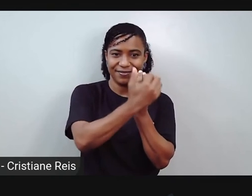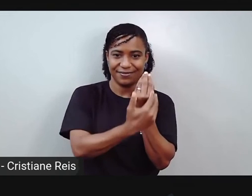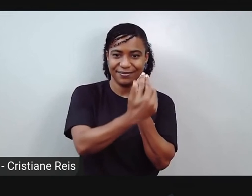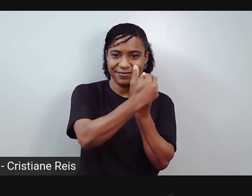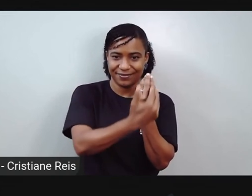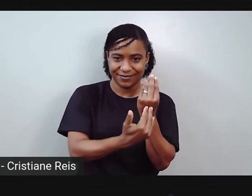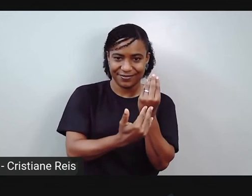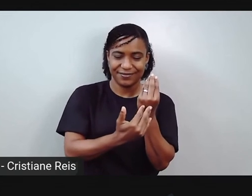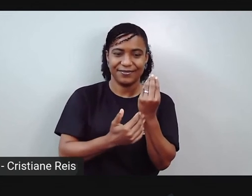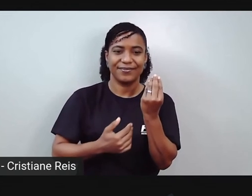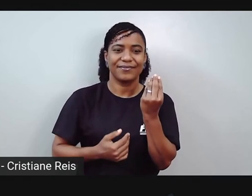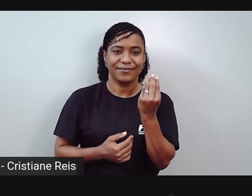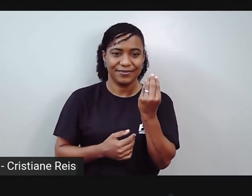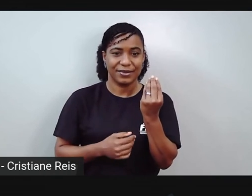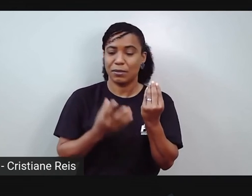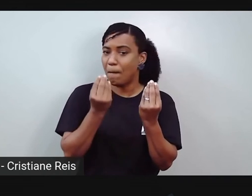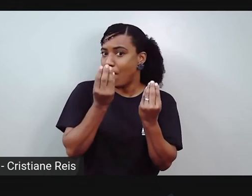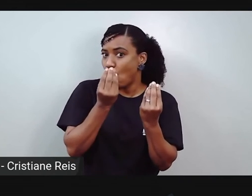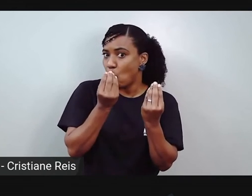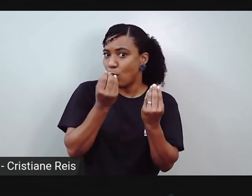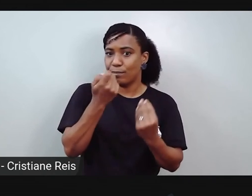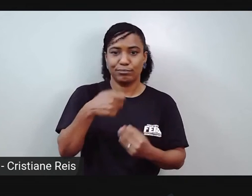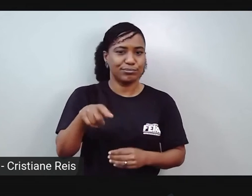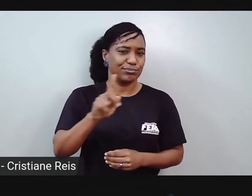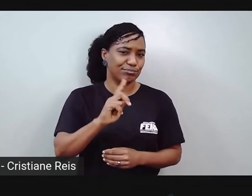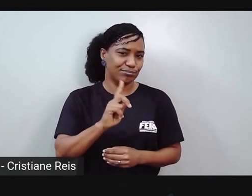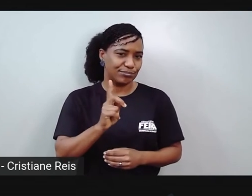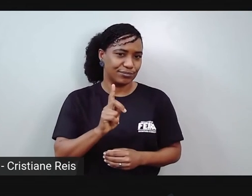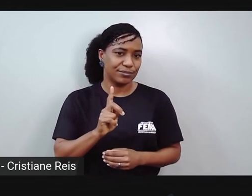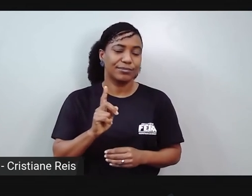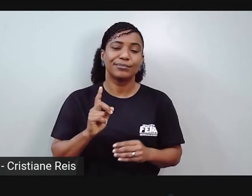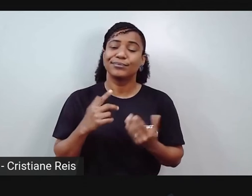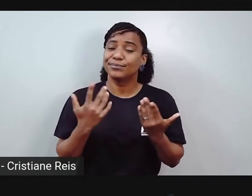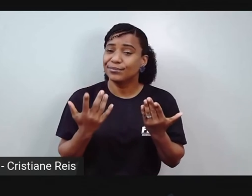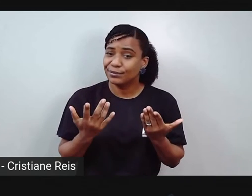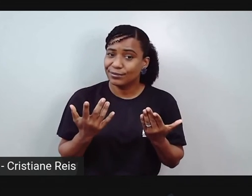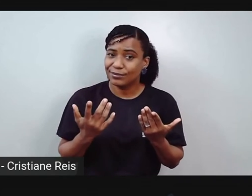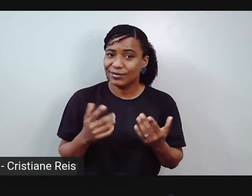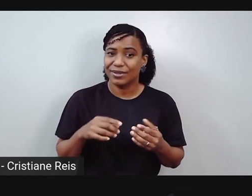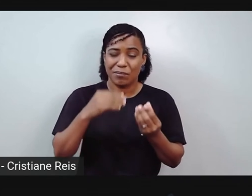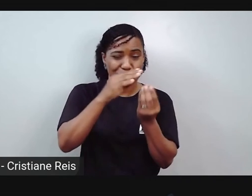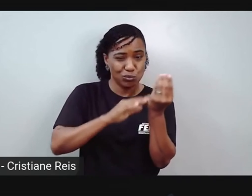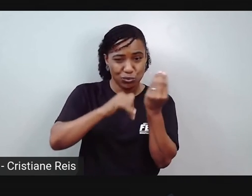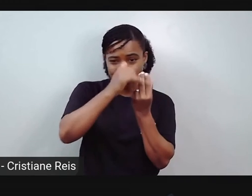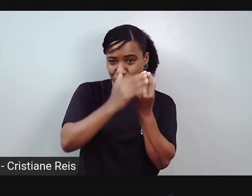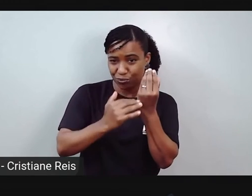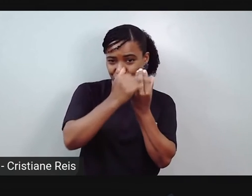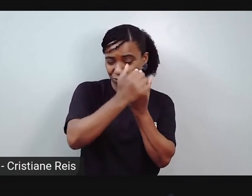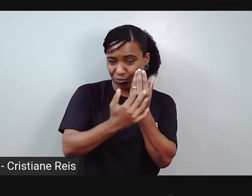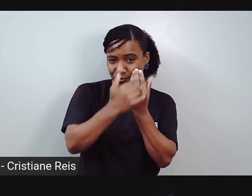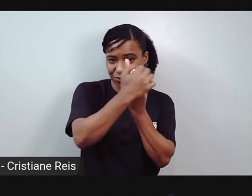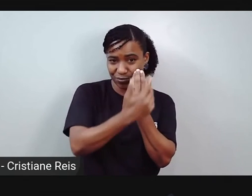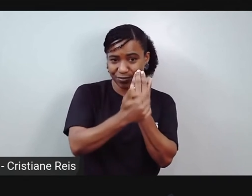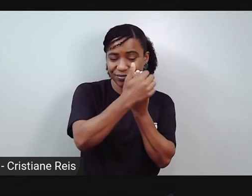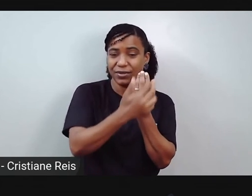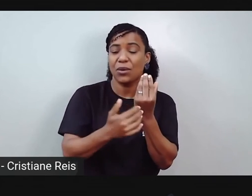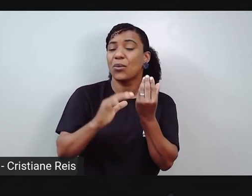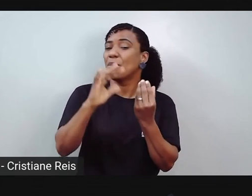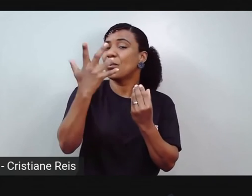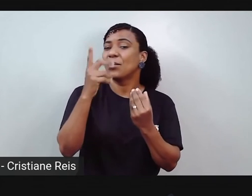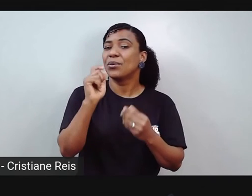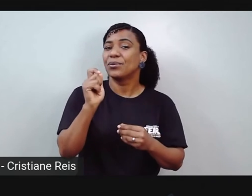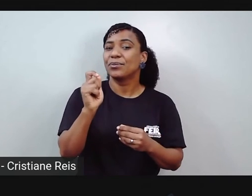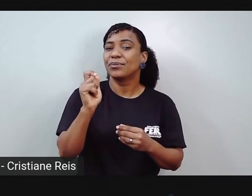meninada. Por muita tinta. Por quê, Proeliza? Porque se colocar muita, muita tinta, o que vai acontecer?